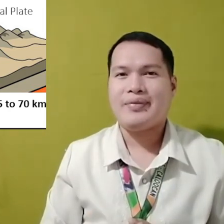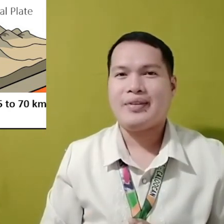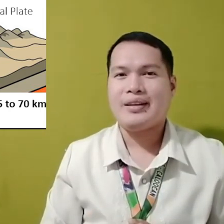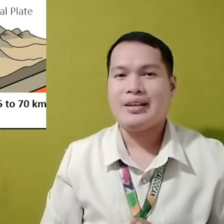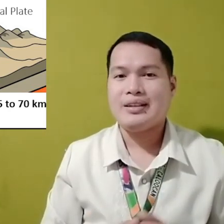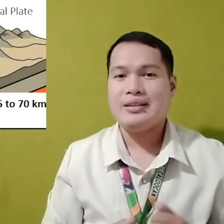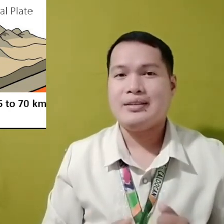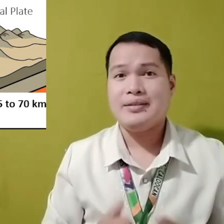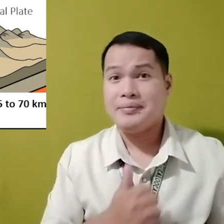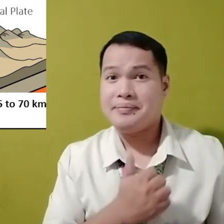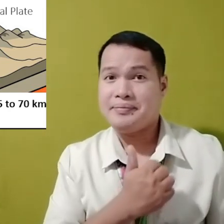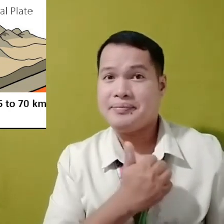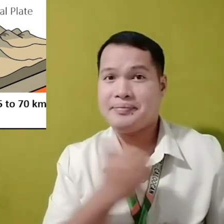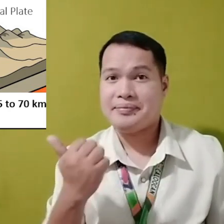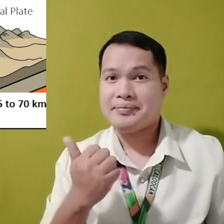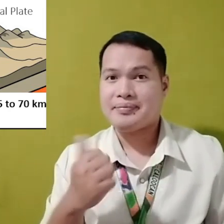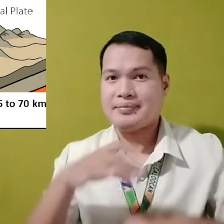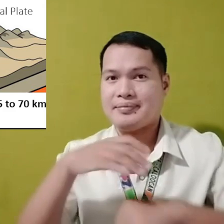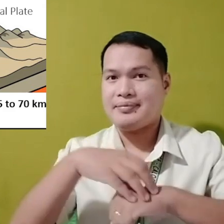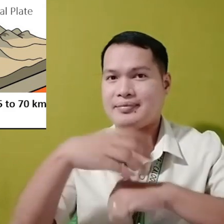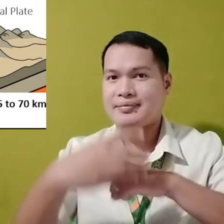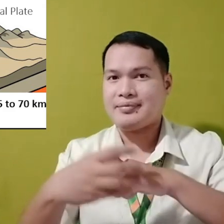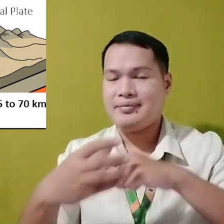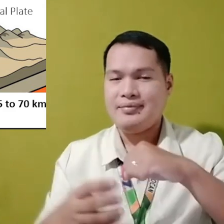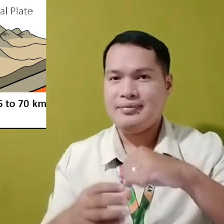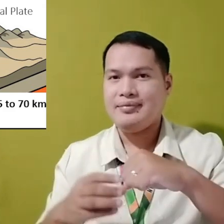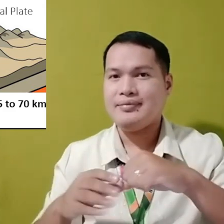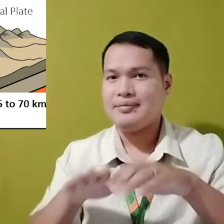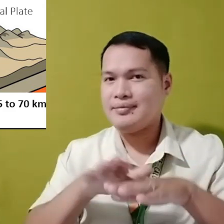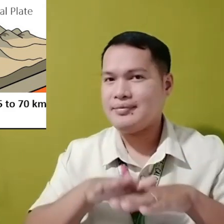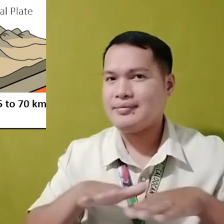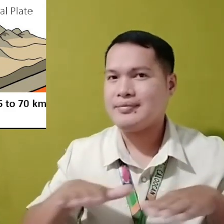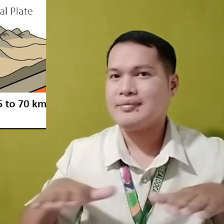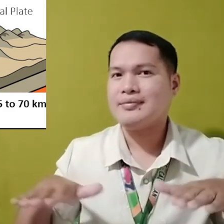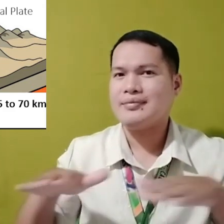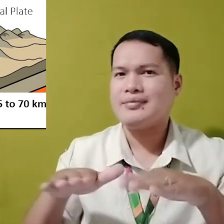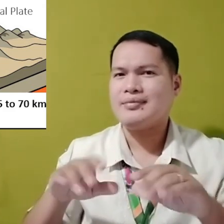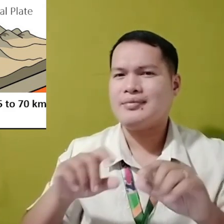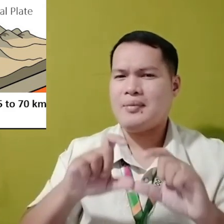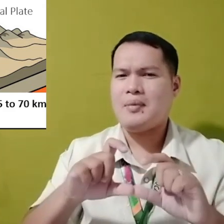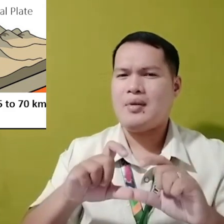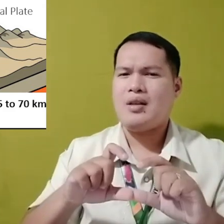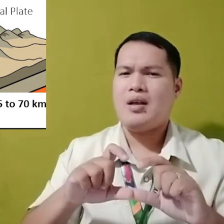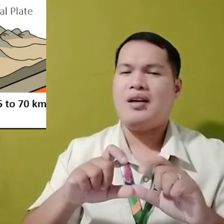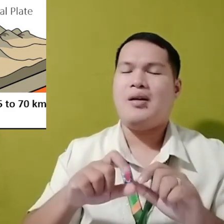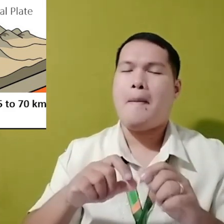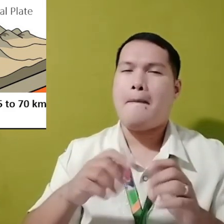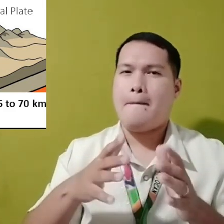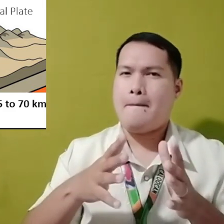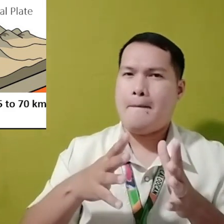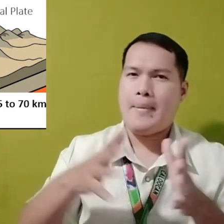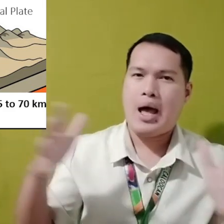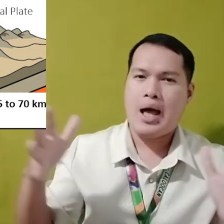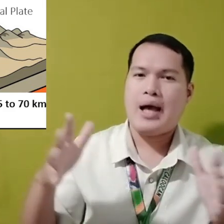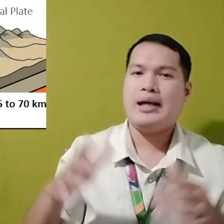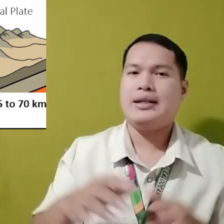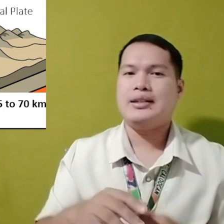Samantala Ang continental plate Ay napakakapal 25 to